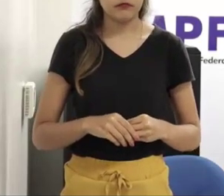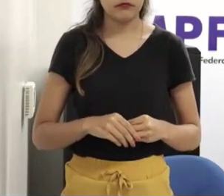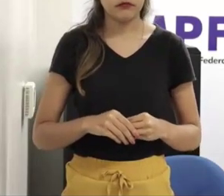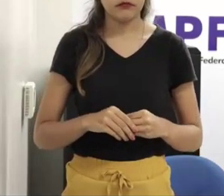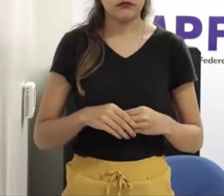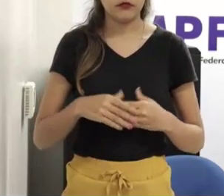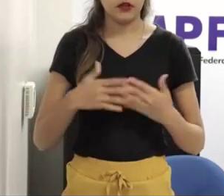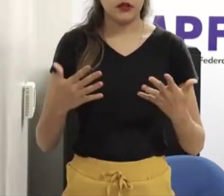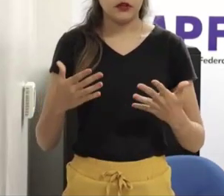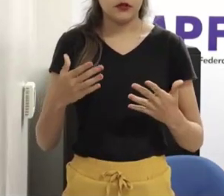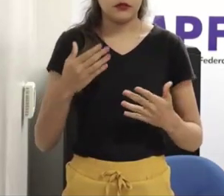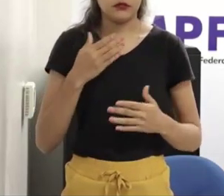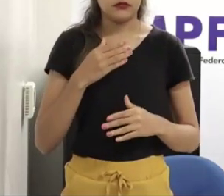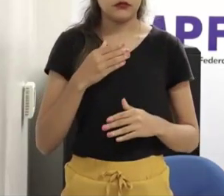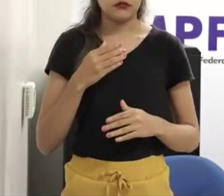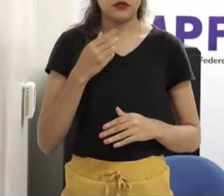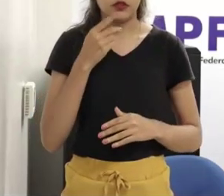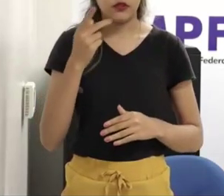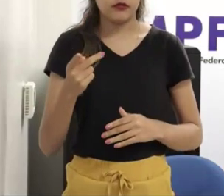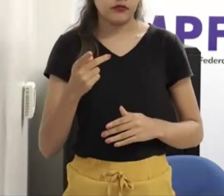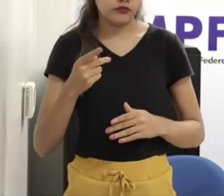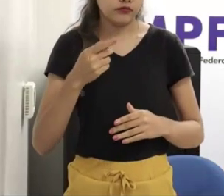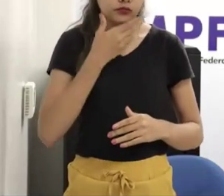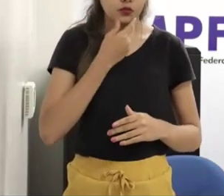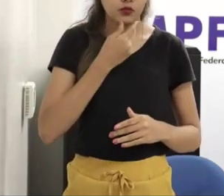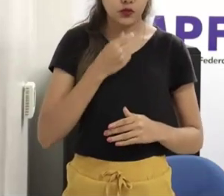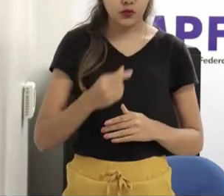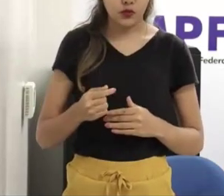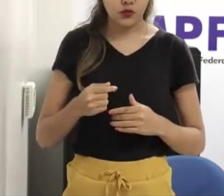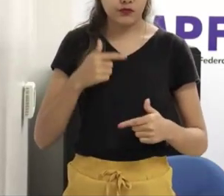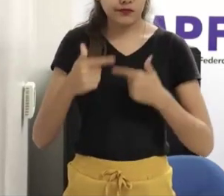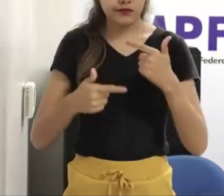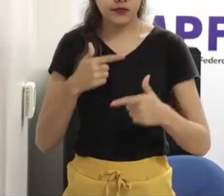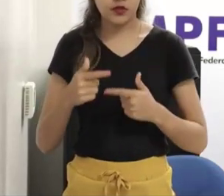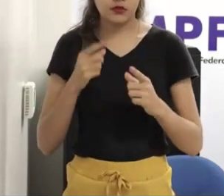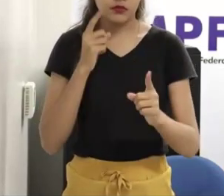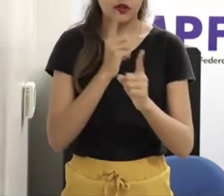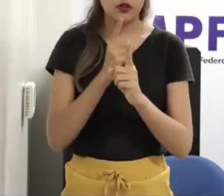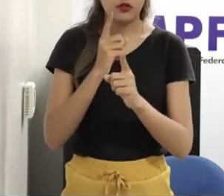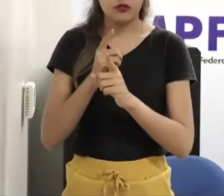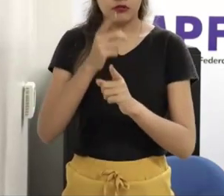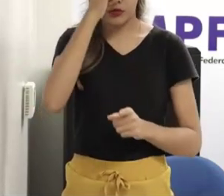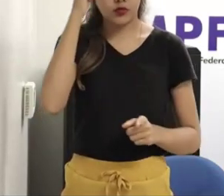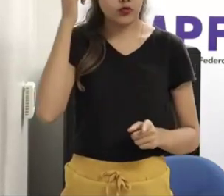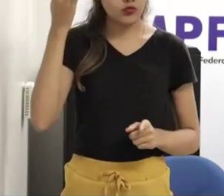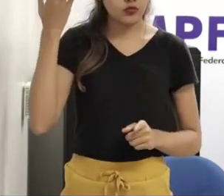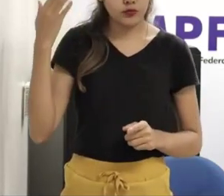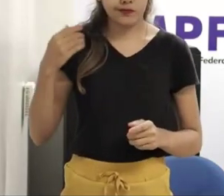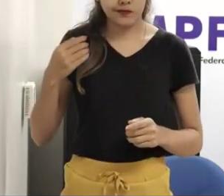pessoas, e mais de mil atendidos. a quais fatores biopsicossociais o senhor entende que